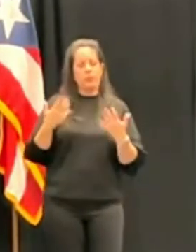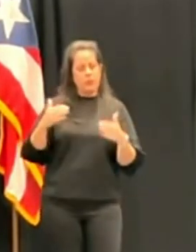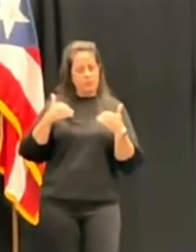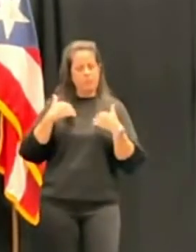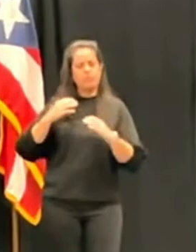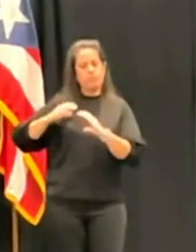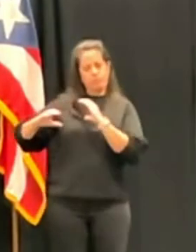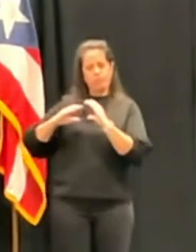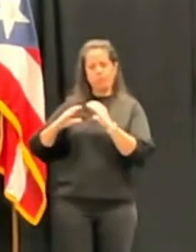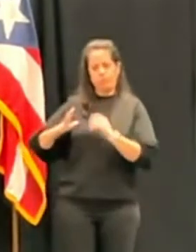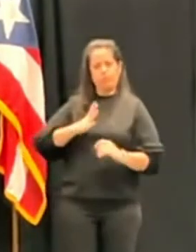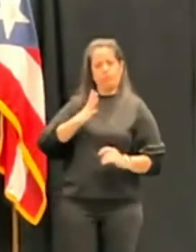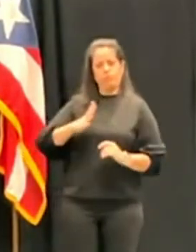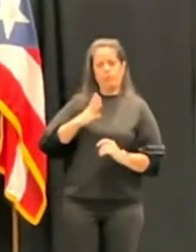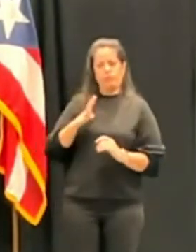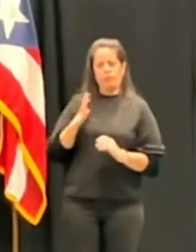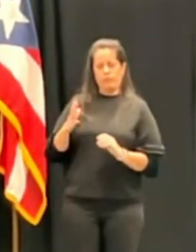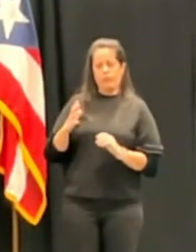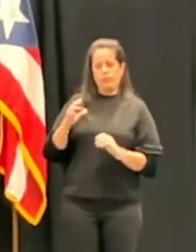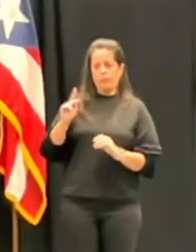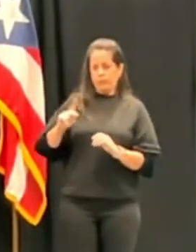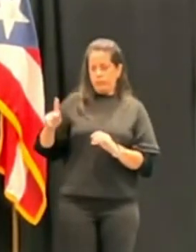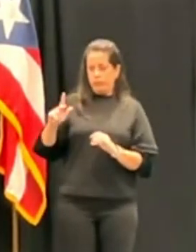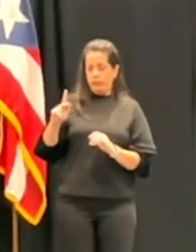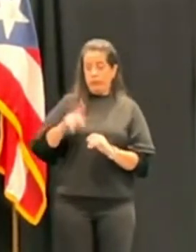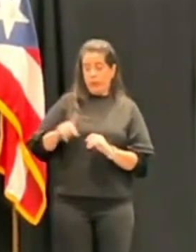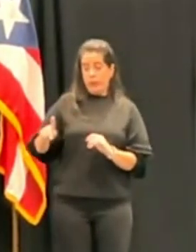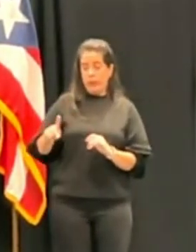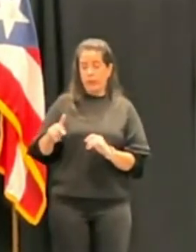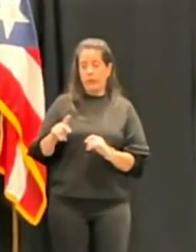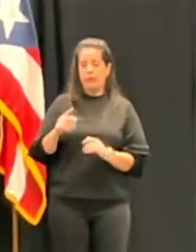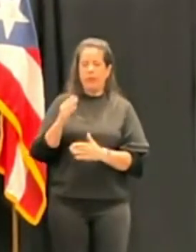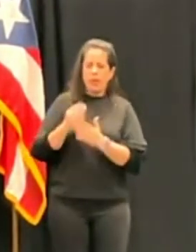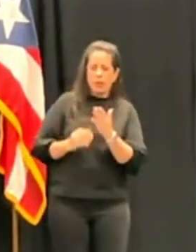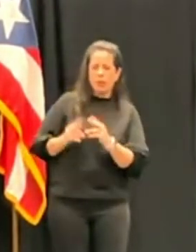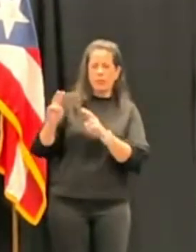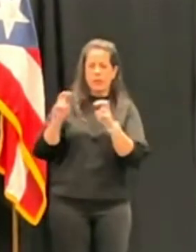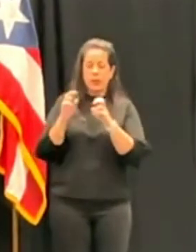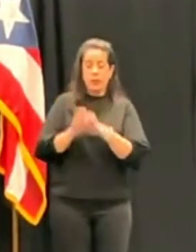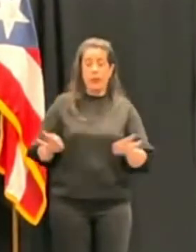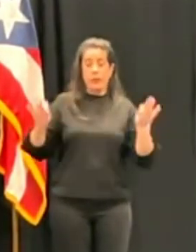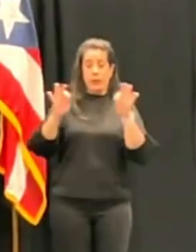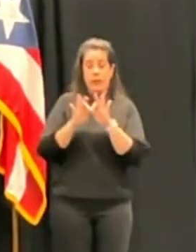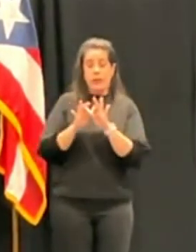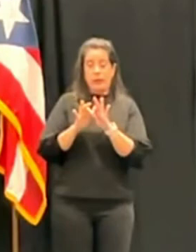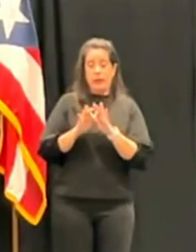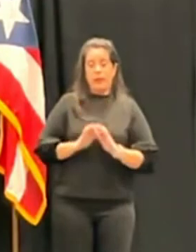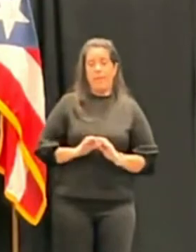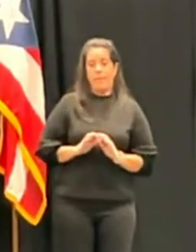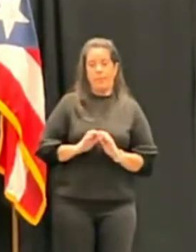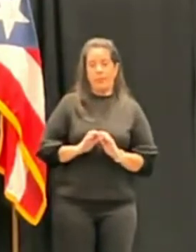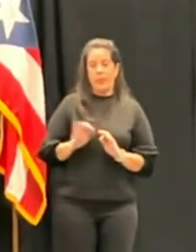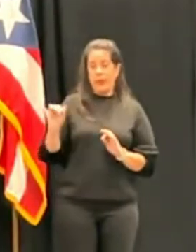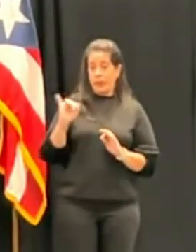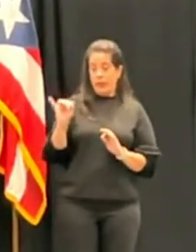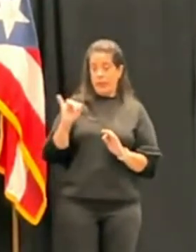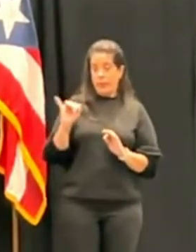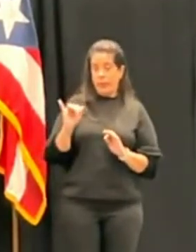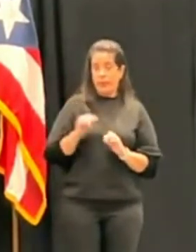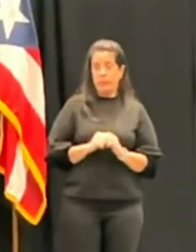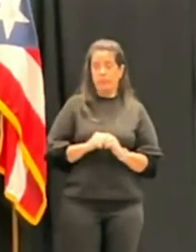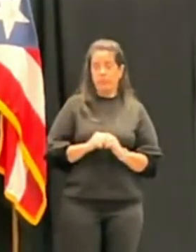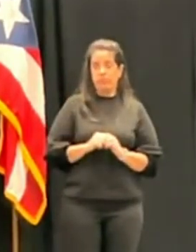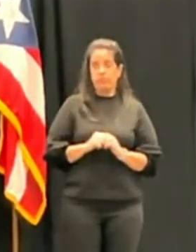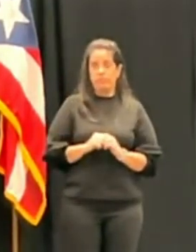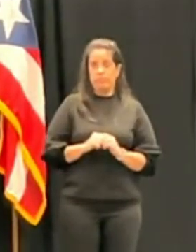extraordinario con el gobernador electo con relación a muchos temas importantes y que hemos también trascendido para que el